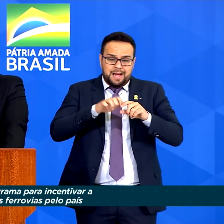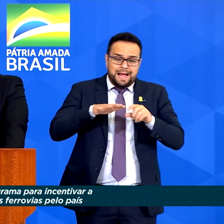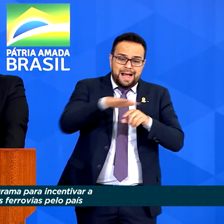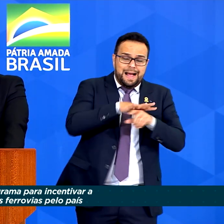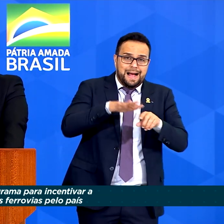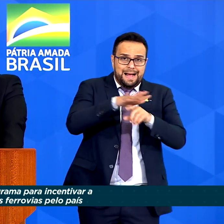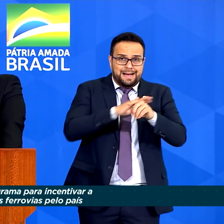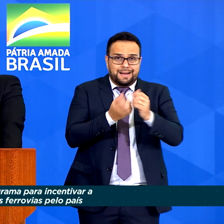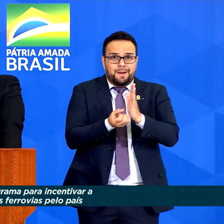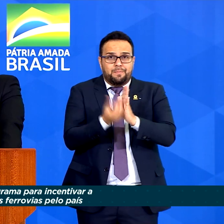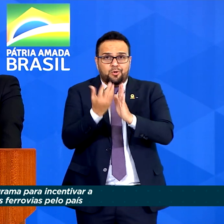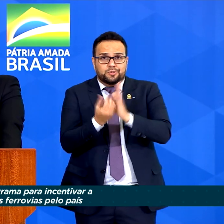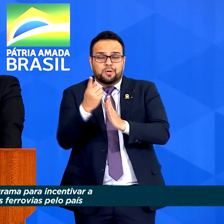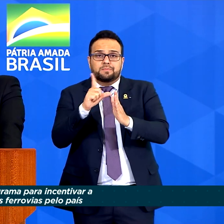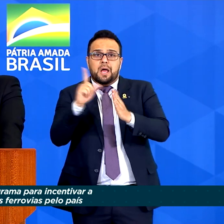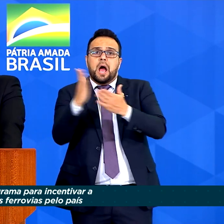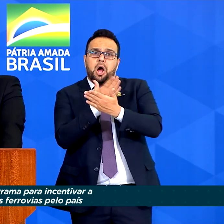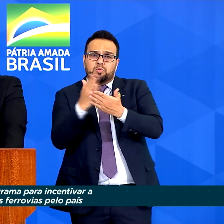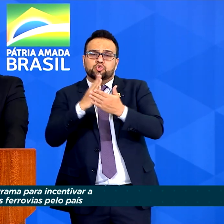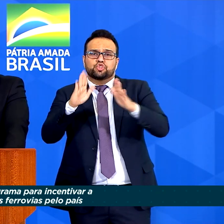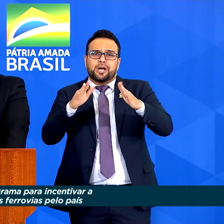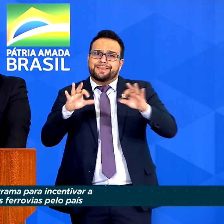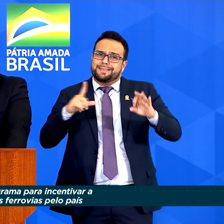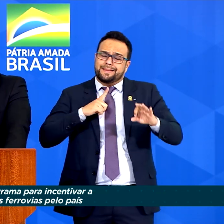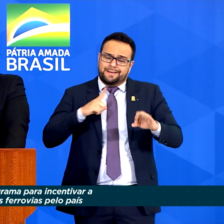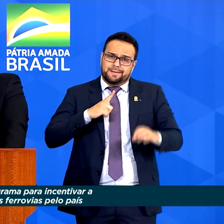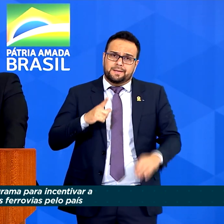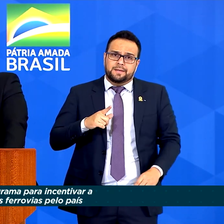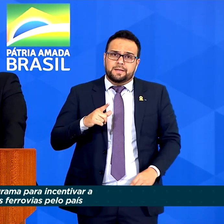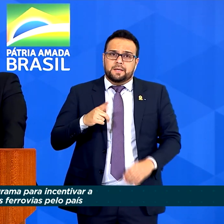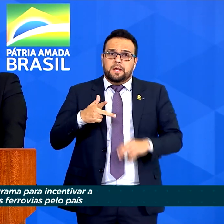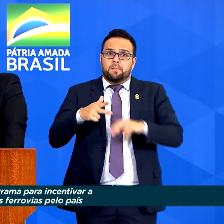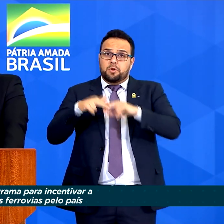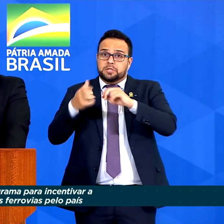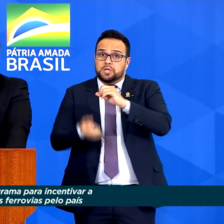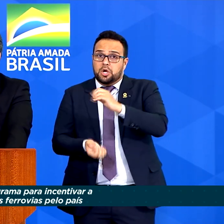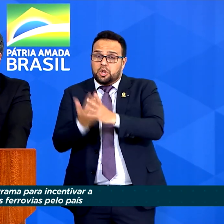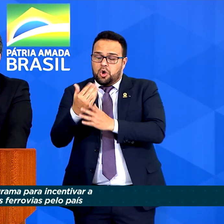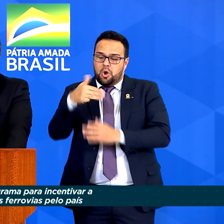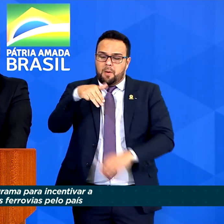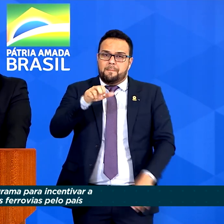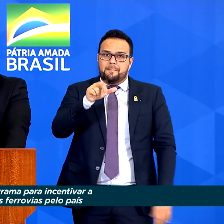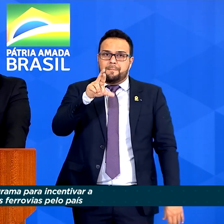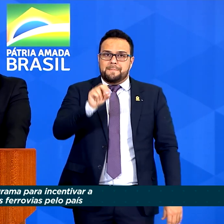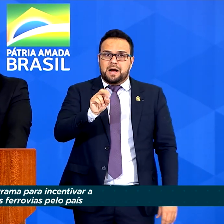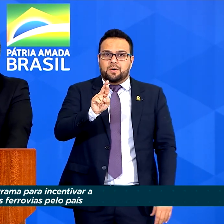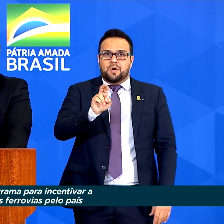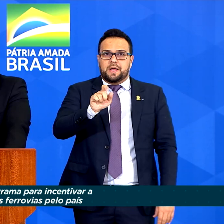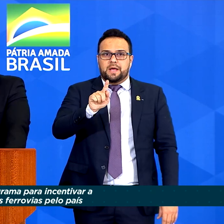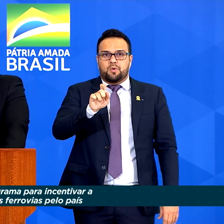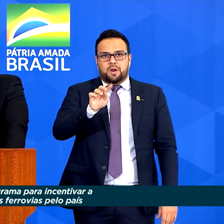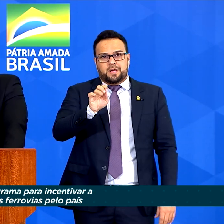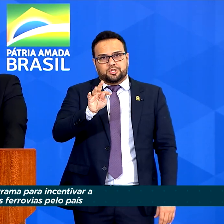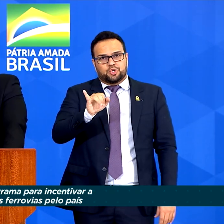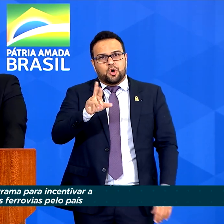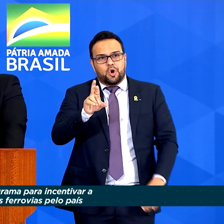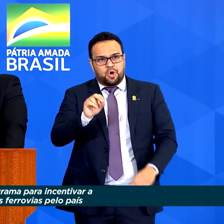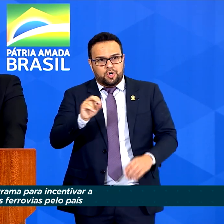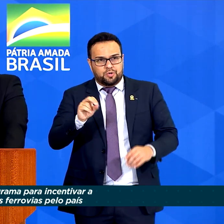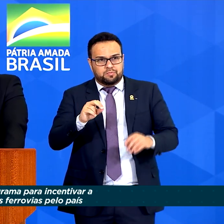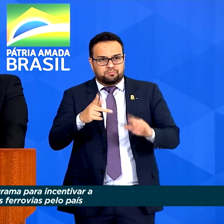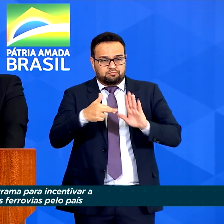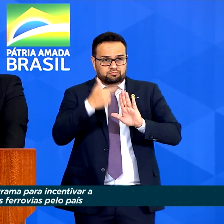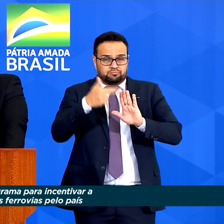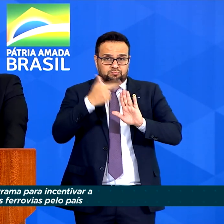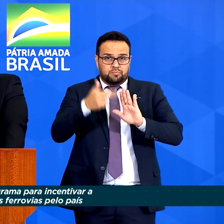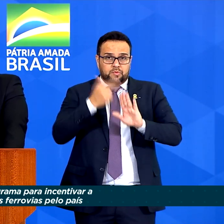ferrovias concedidas existentes? E criamos um marco regulatório para tratar isso. A gente está fazendo